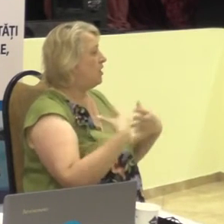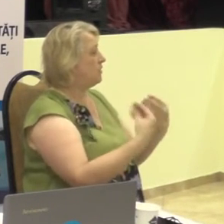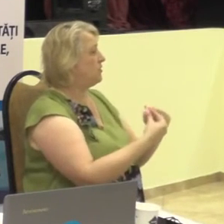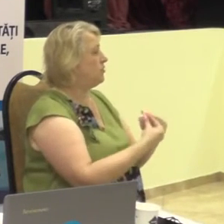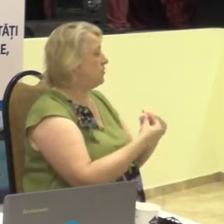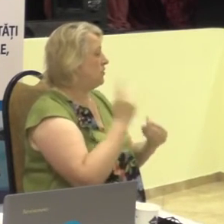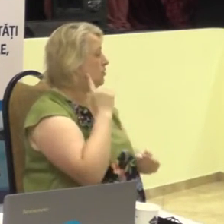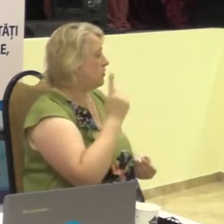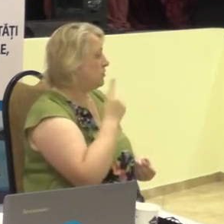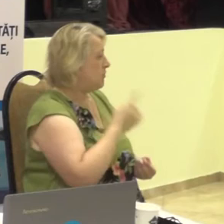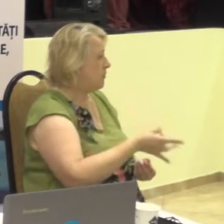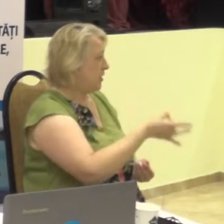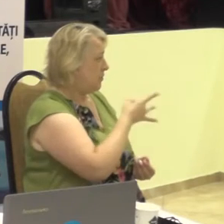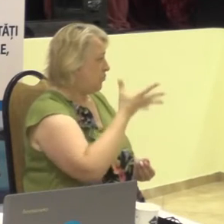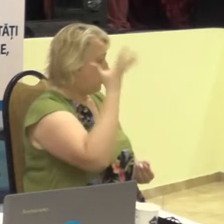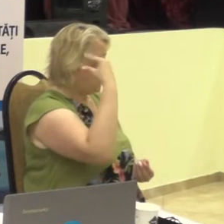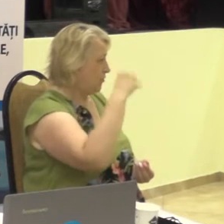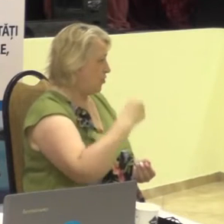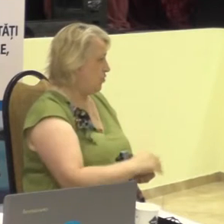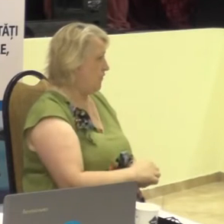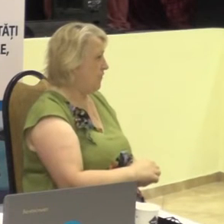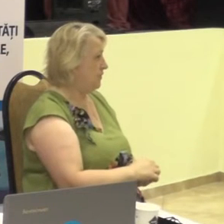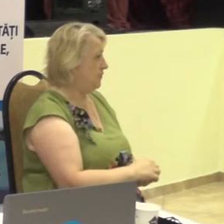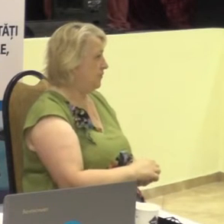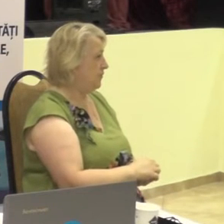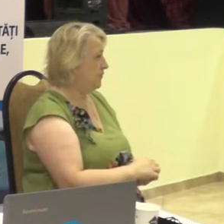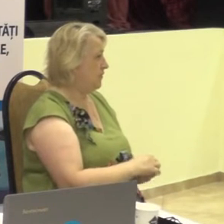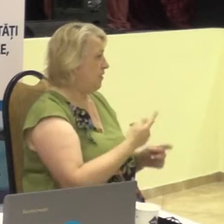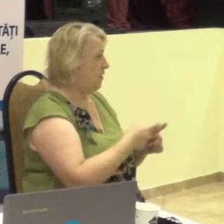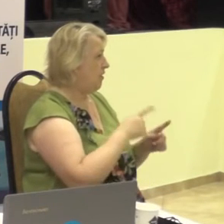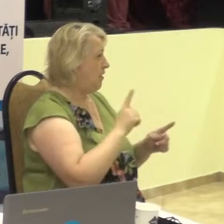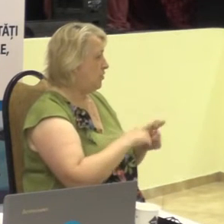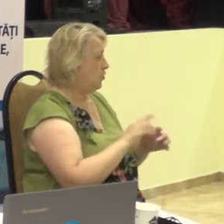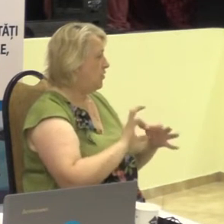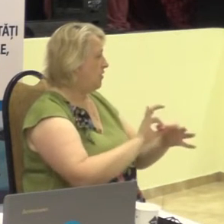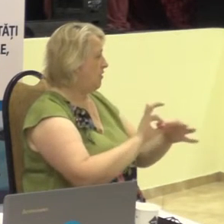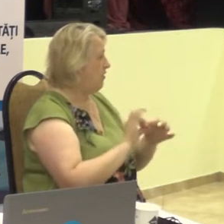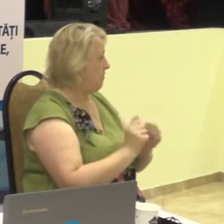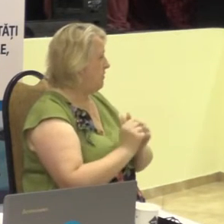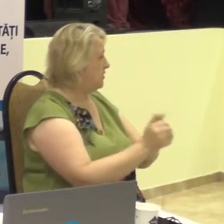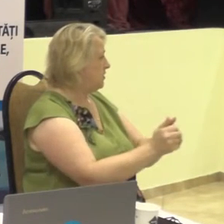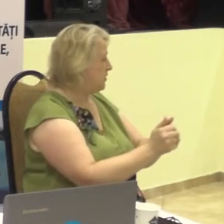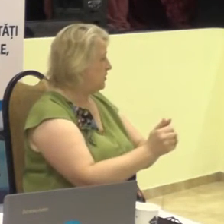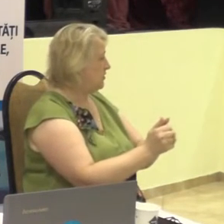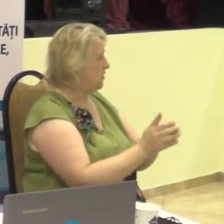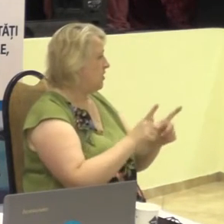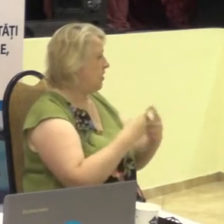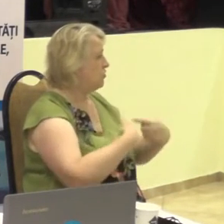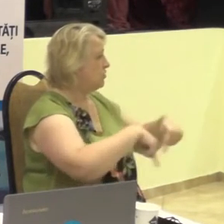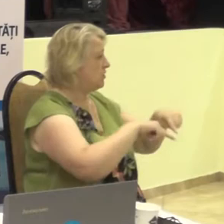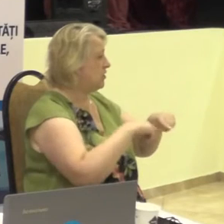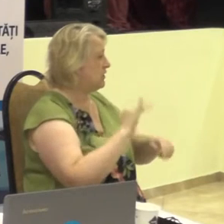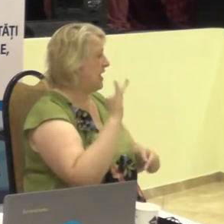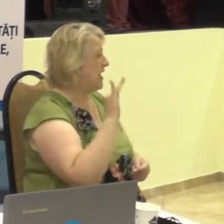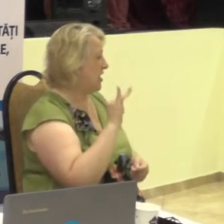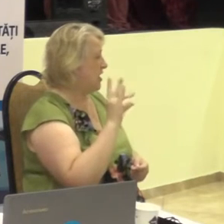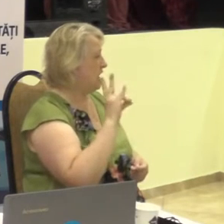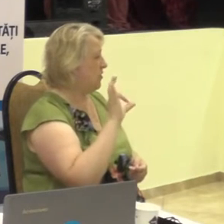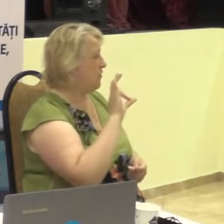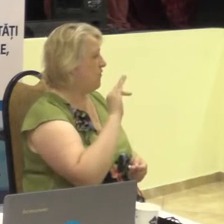Surgilor din Republica Moldova care împarteneriat cu Asociația Infonit